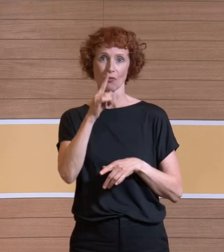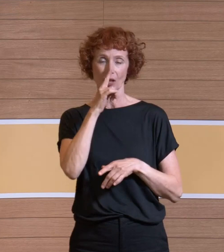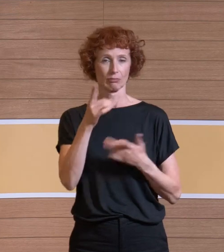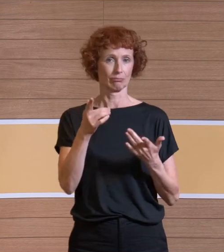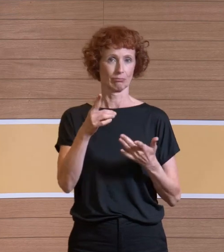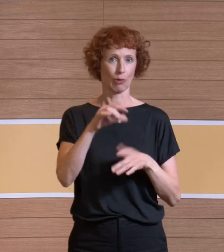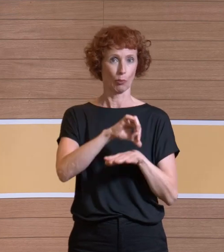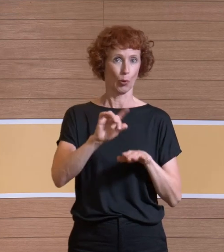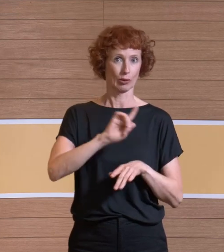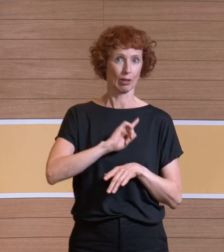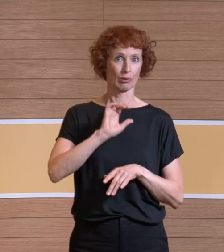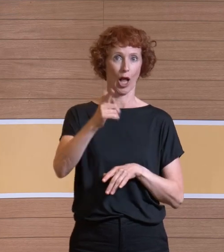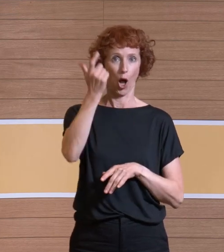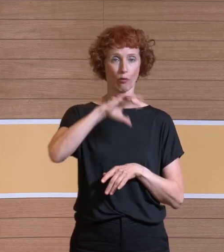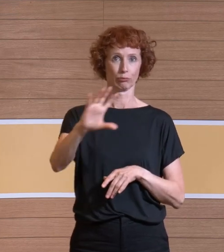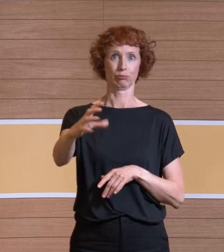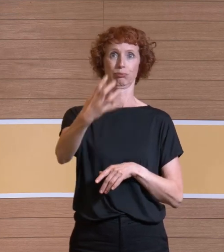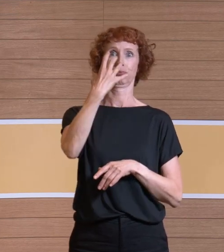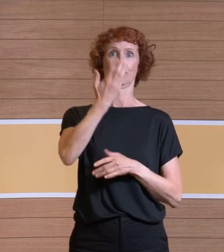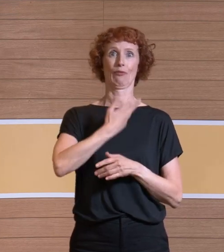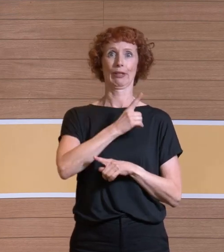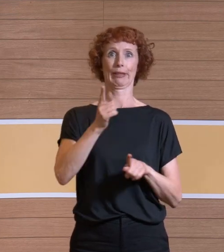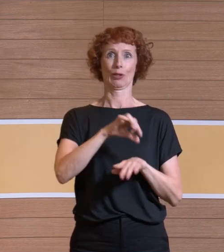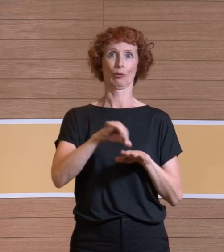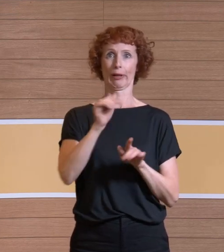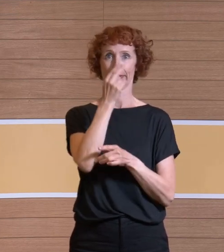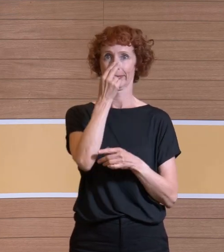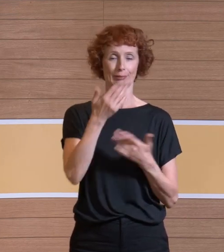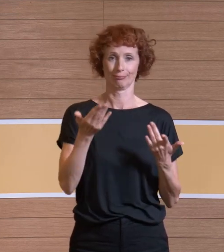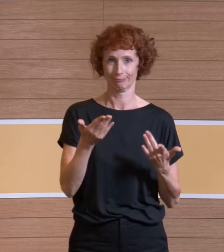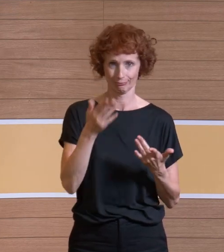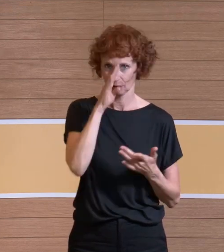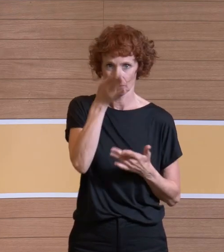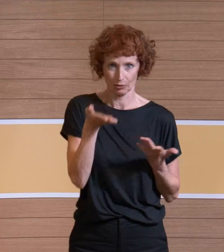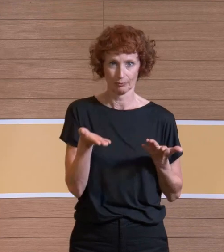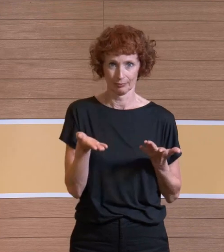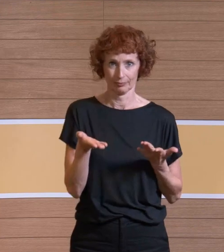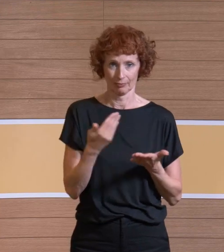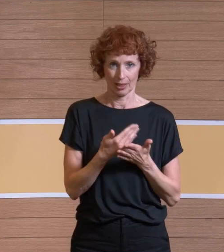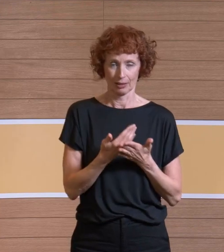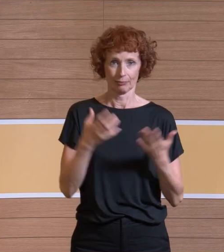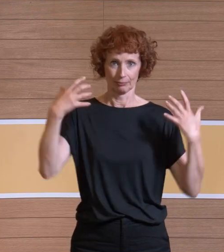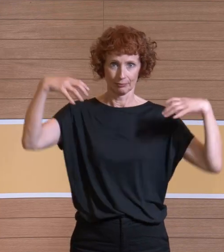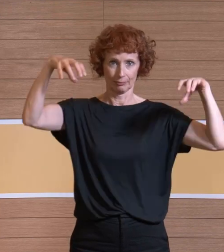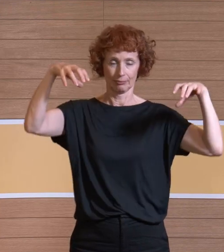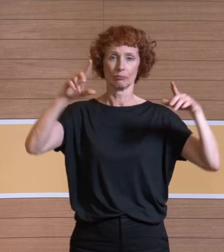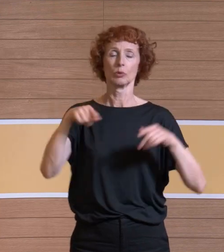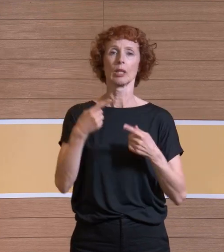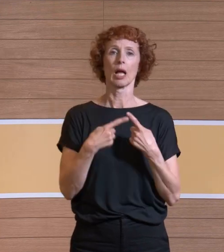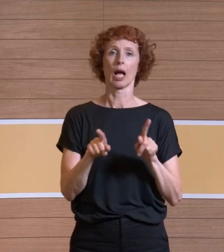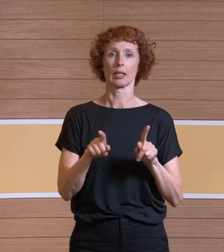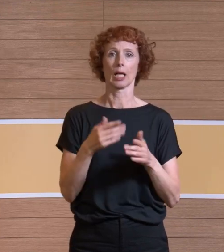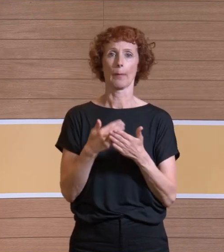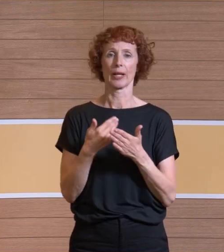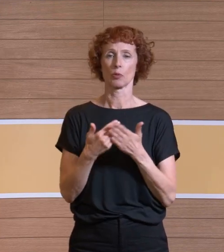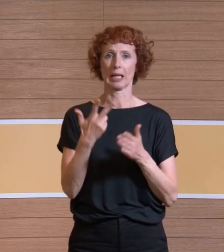anleuchten und möchte halt nichts von der Wunde sehen. Und in dem anderen Fall wurde es halt nach Norm in 30 Grad Richtung OP